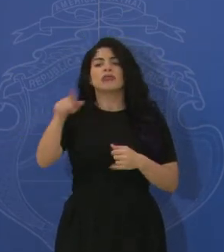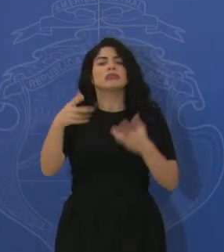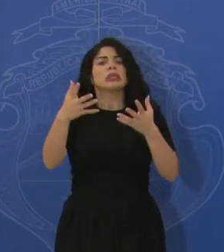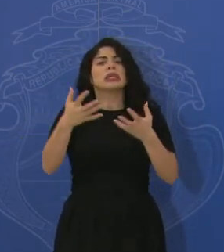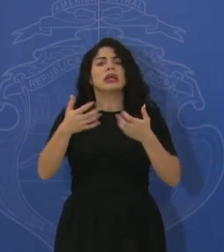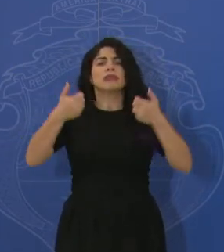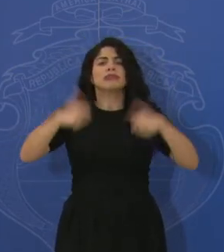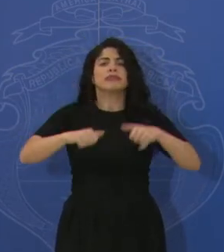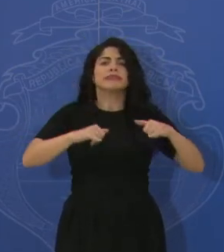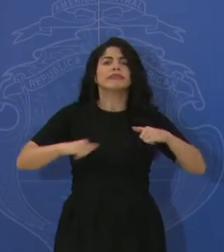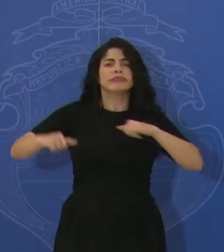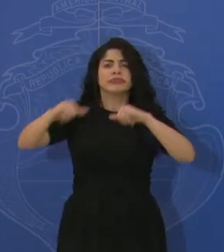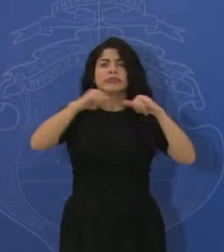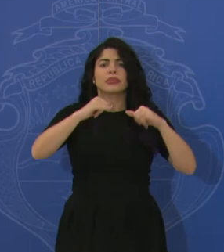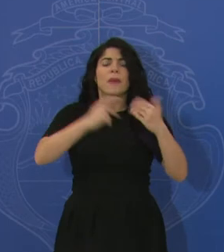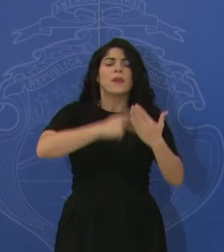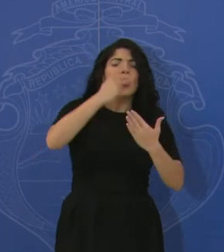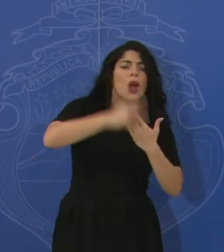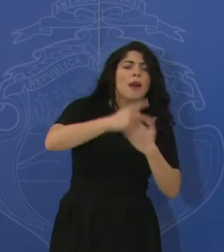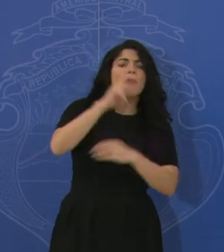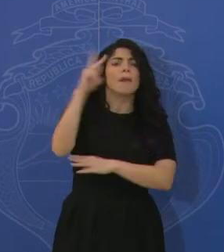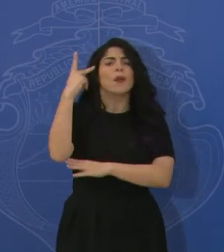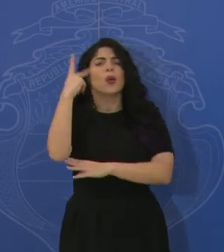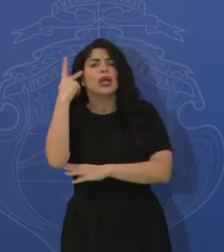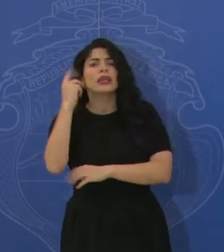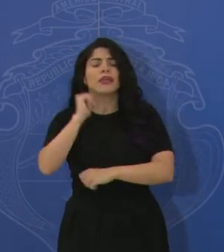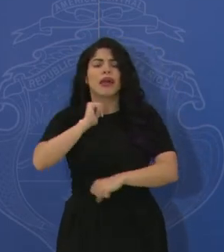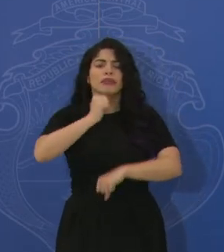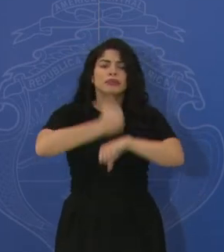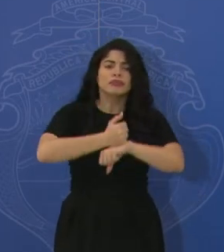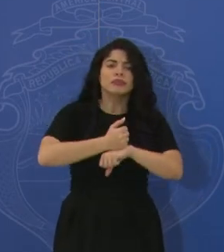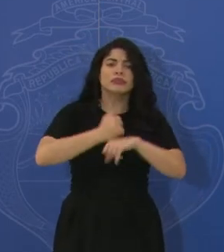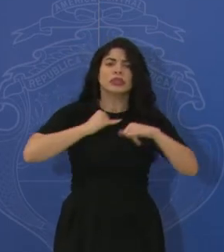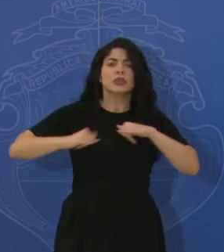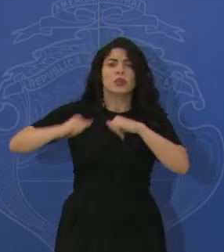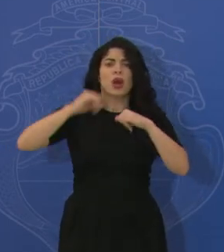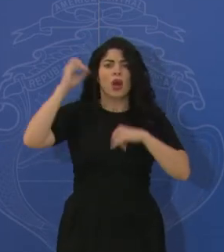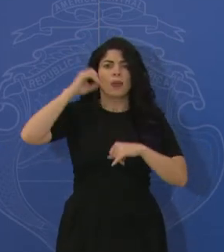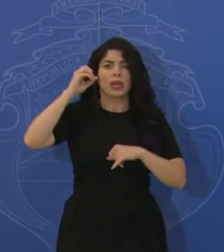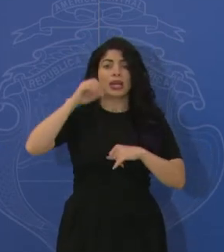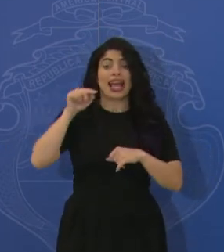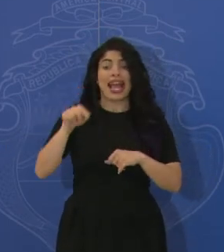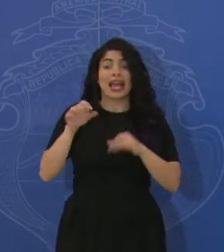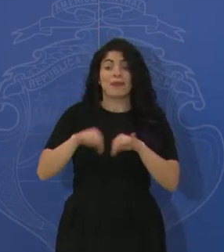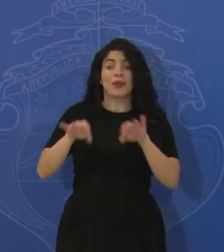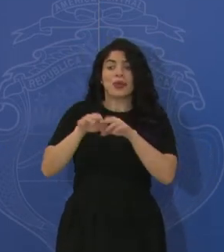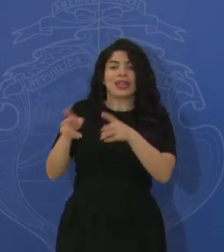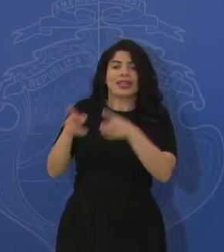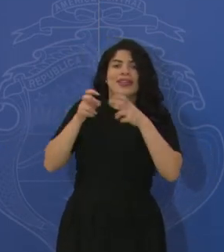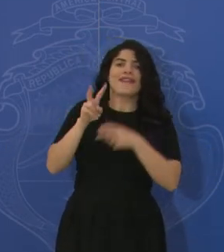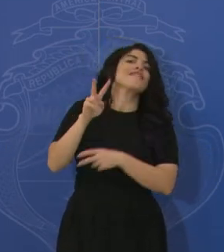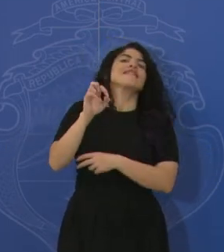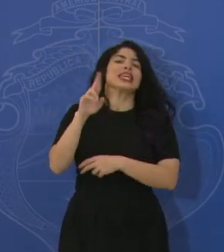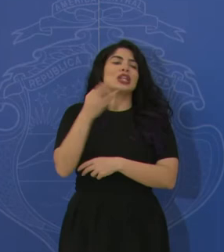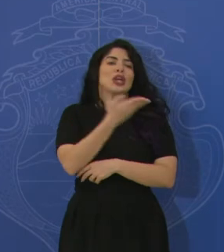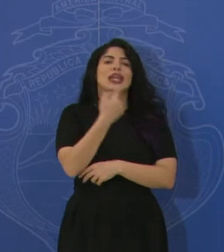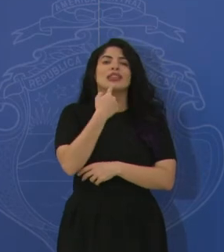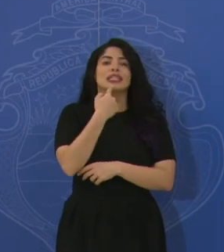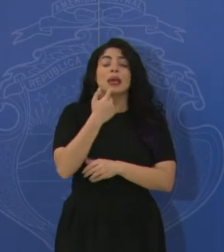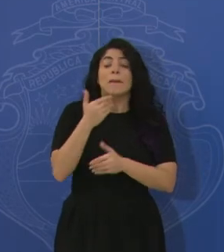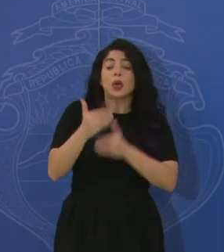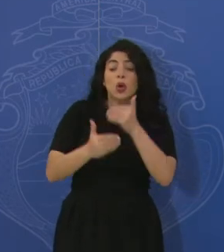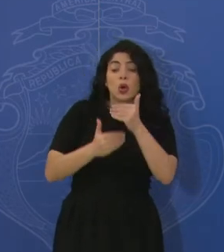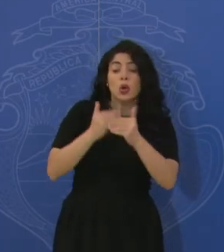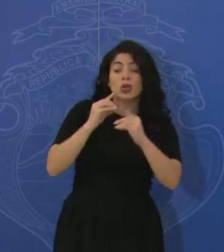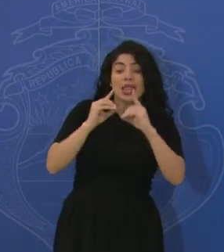consensos, programas y políticas donde se puedan generar. Y ahí es importante también retomar lo que decía Víctor. Estamos hablando de que el proceso